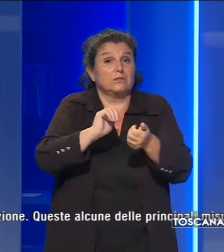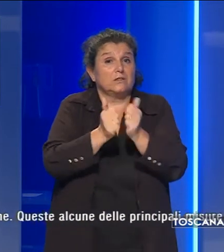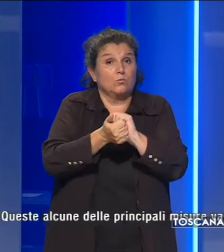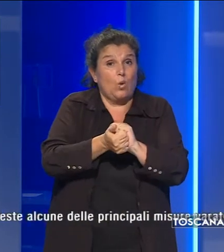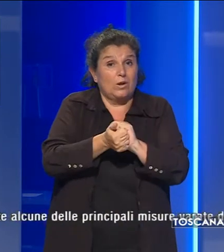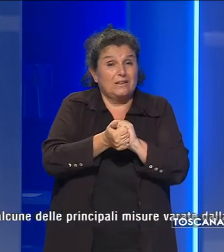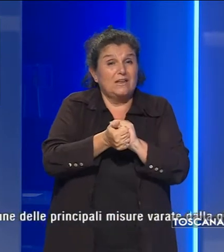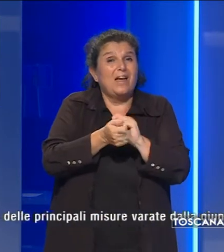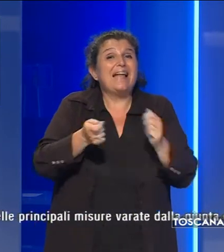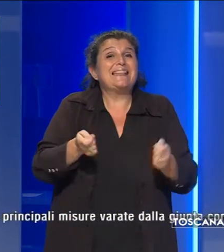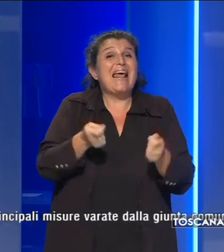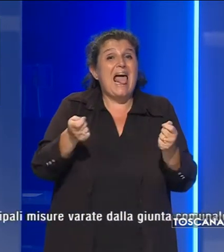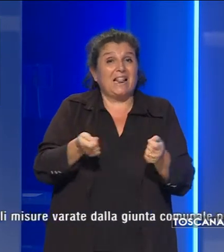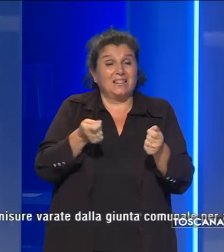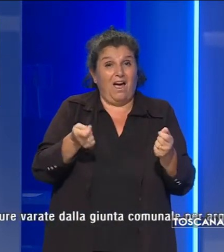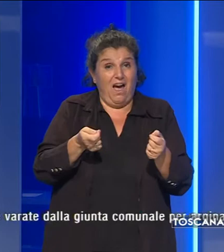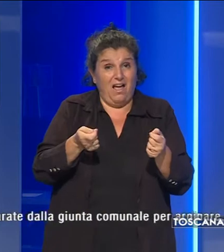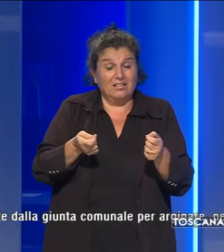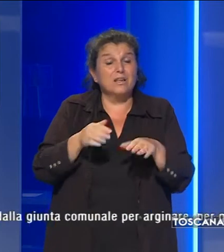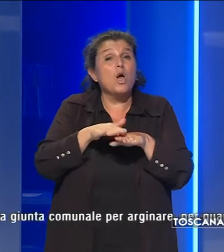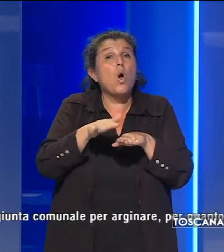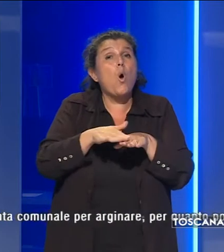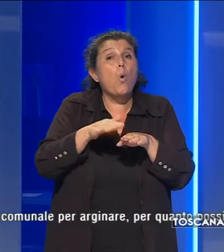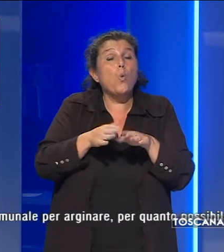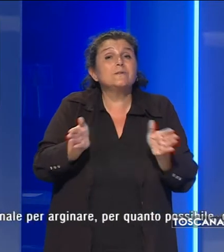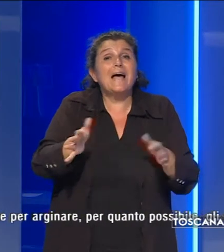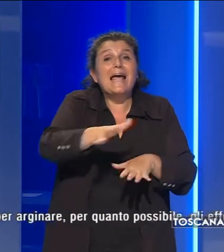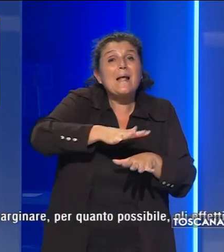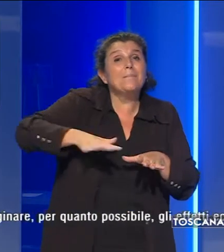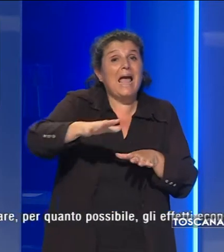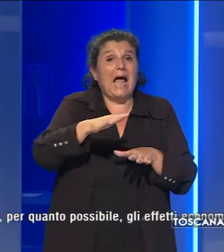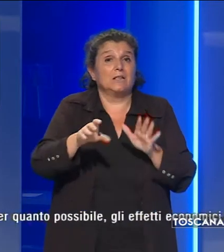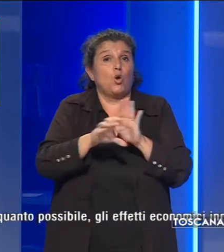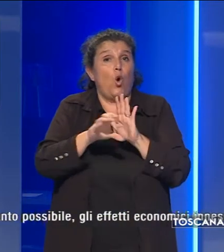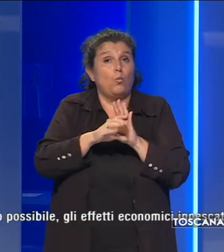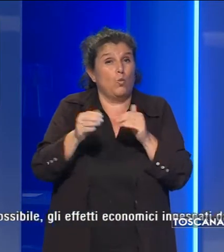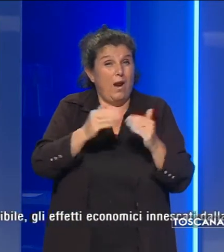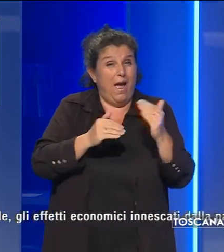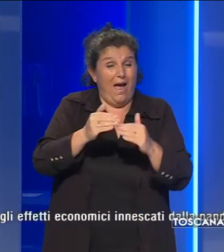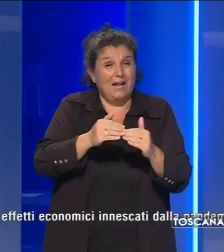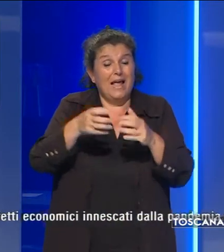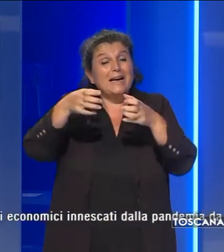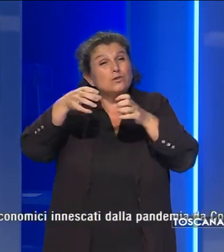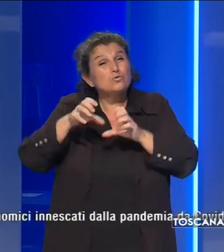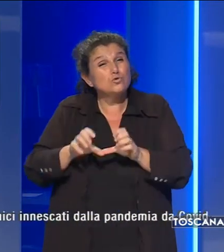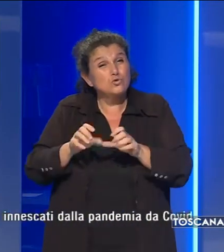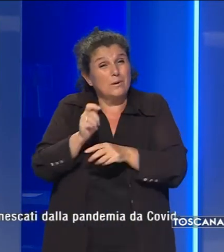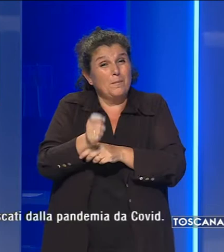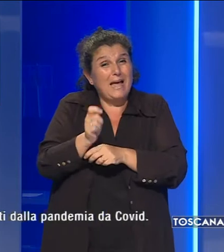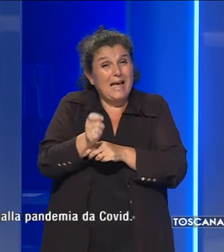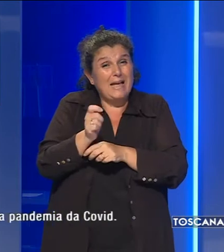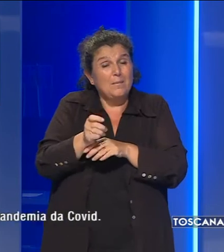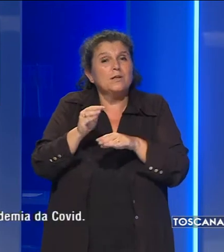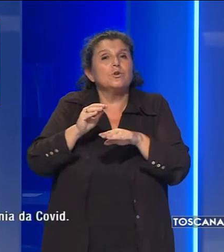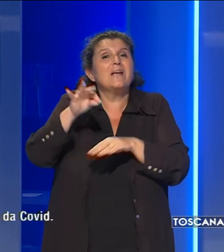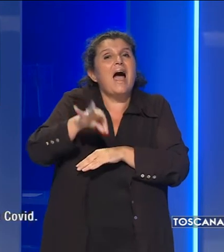dilettantistiche che utilizzano impianti comunali e la riduzione dei canoni di concessione e